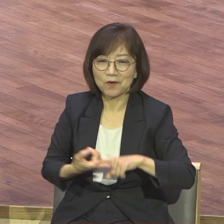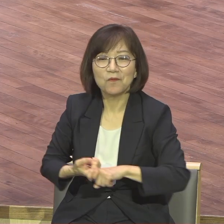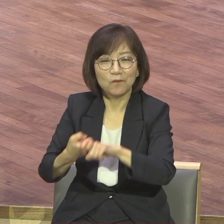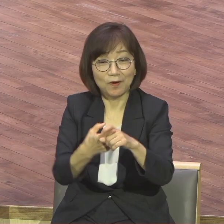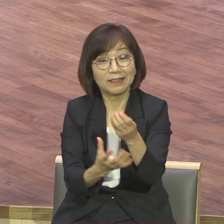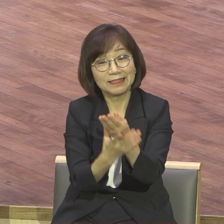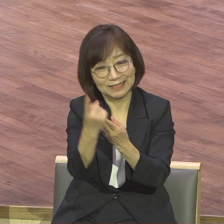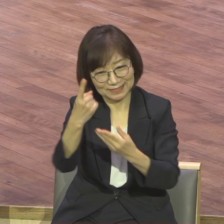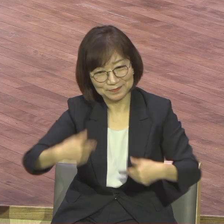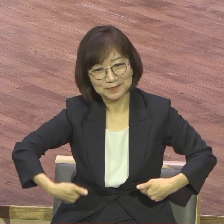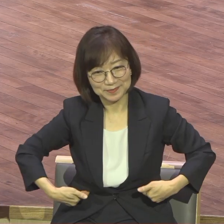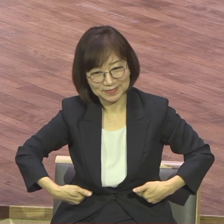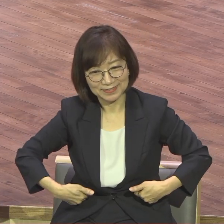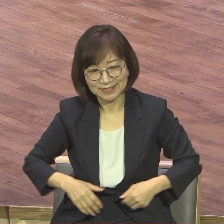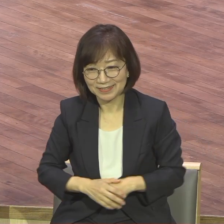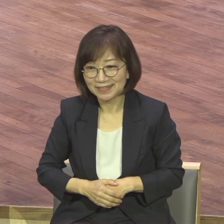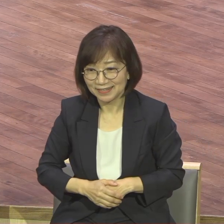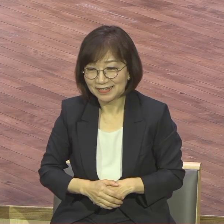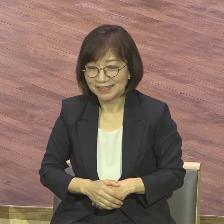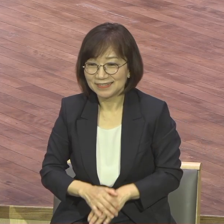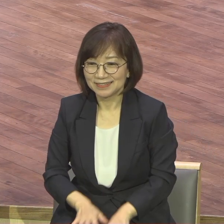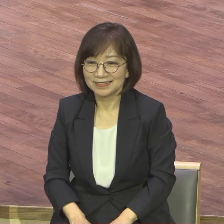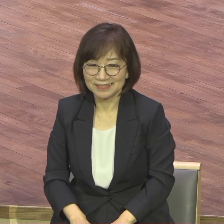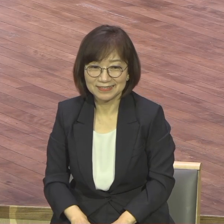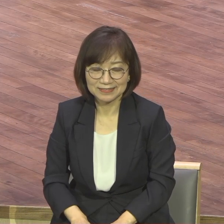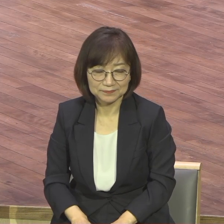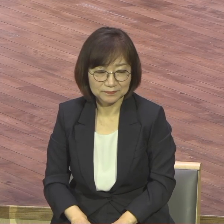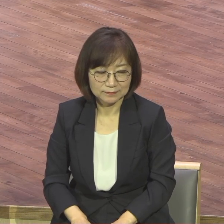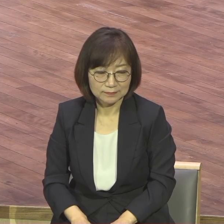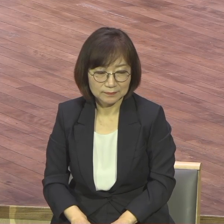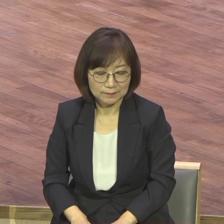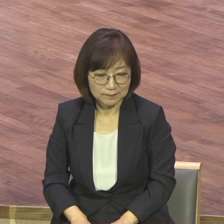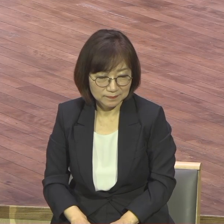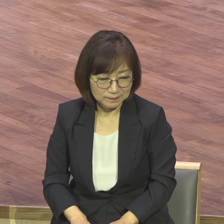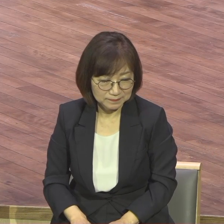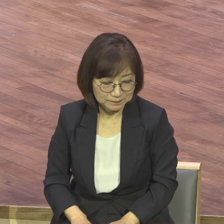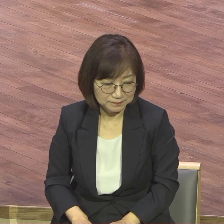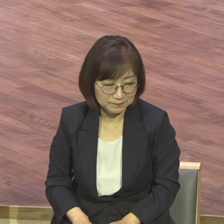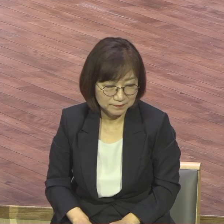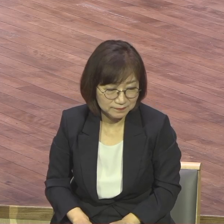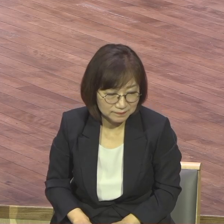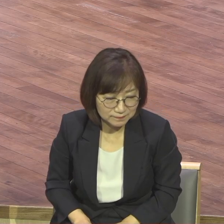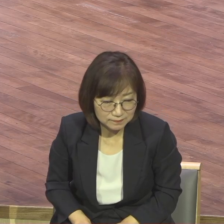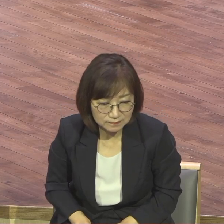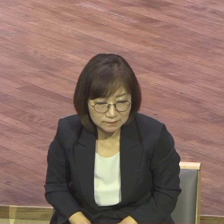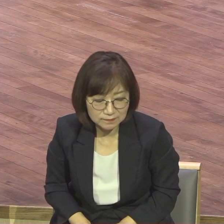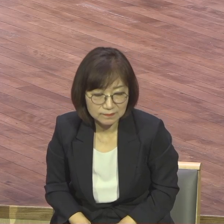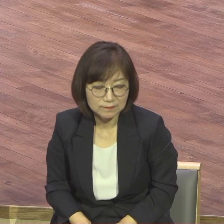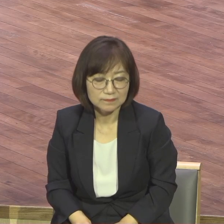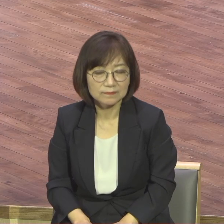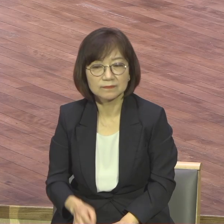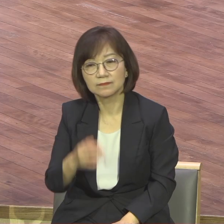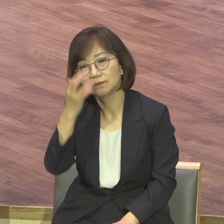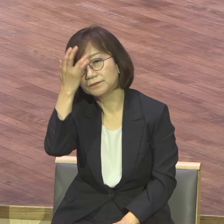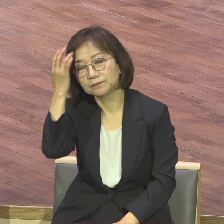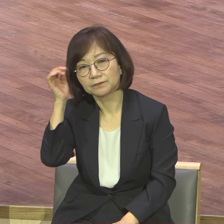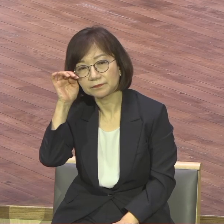단순히 인간적인 이런 의지로 이렇게 살 수는 없어요 우리가 예수 안에서 뭐요